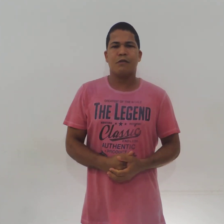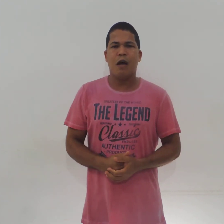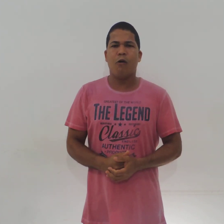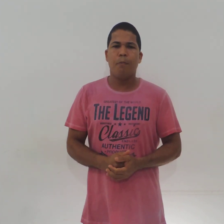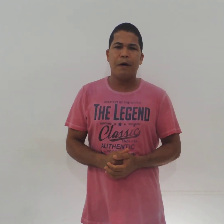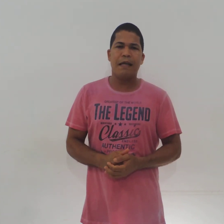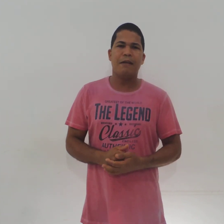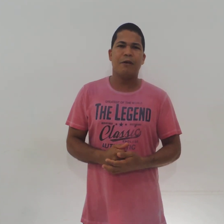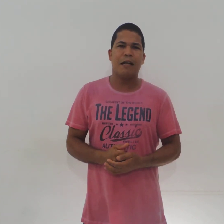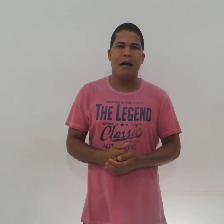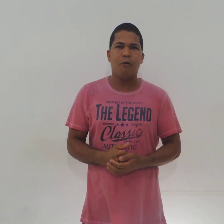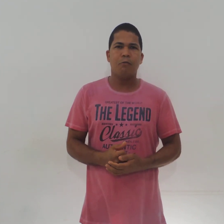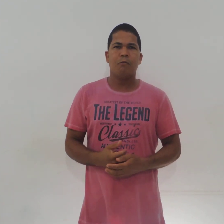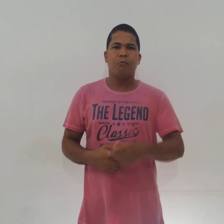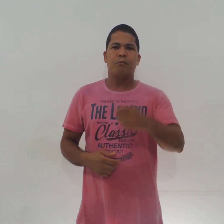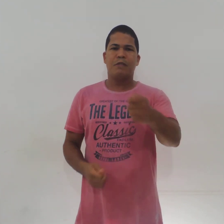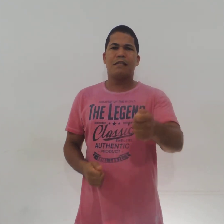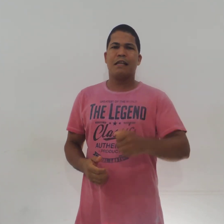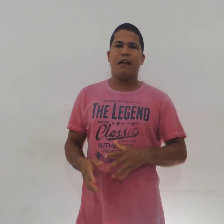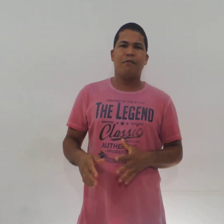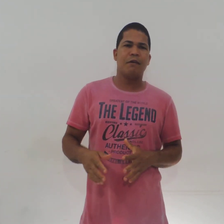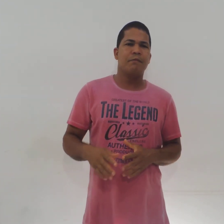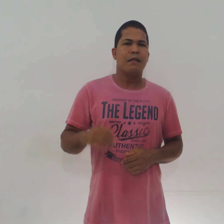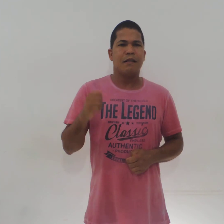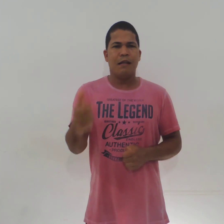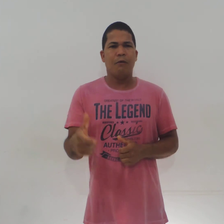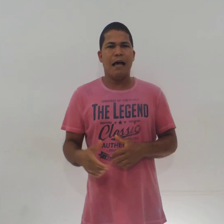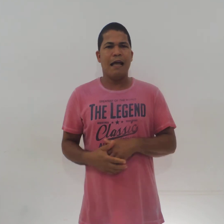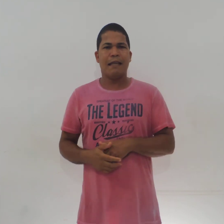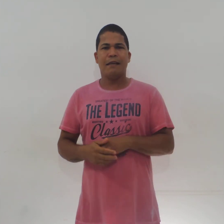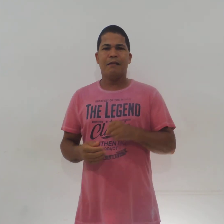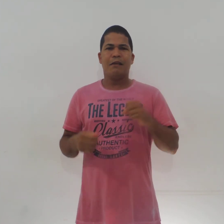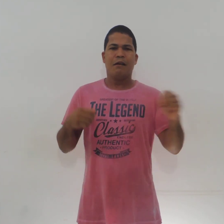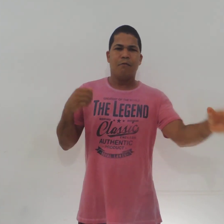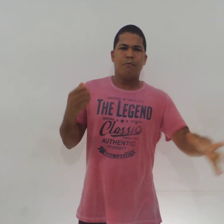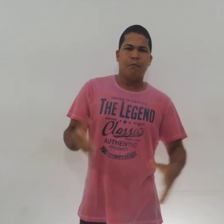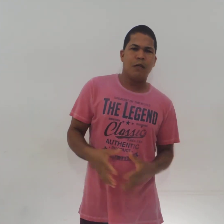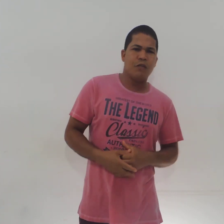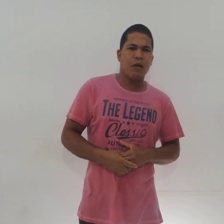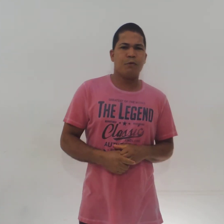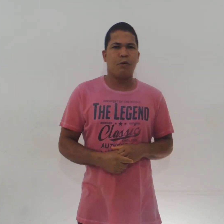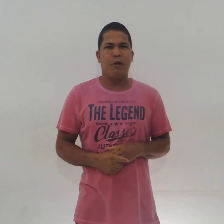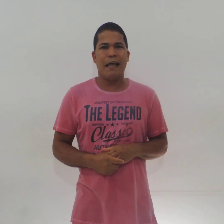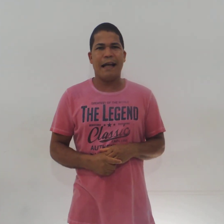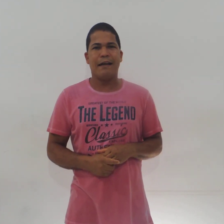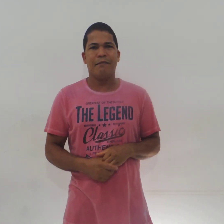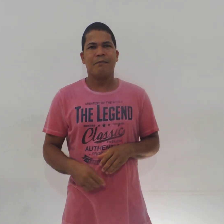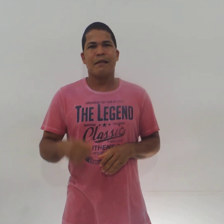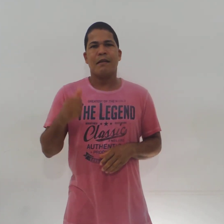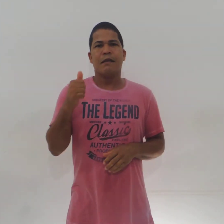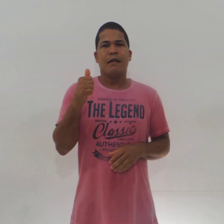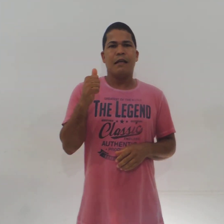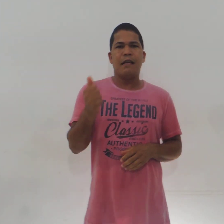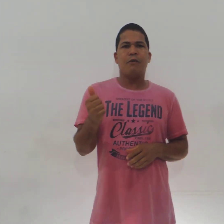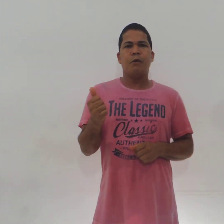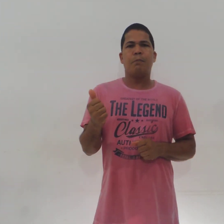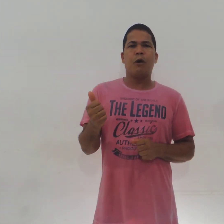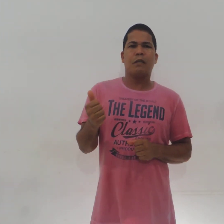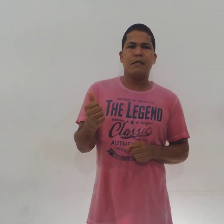acompanhe aí no canal Se inscreva Dá um like Indica para o seu colega E o importante